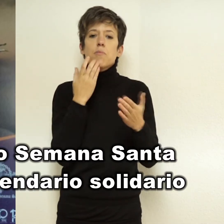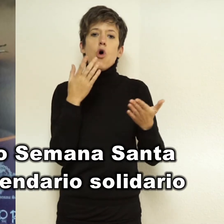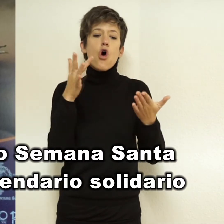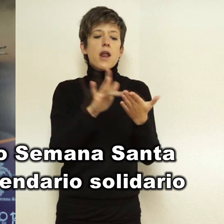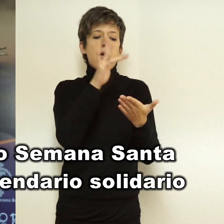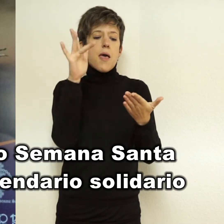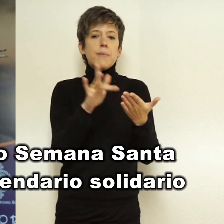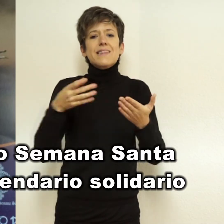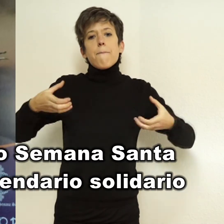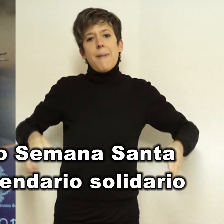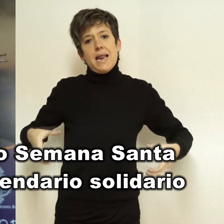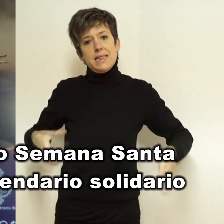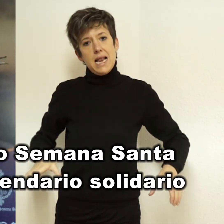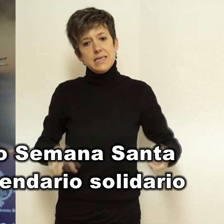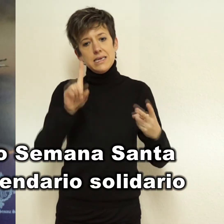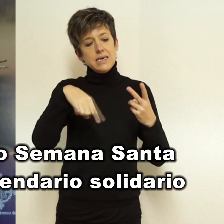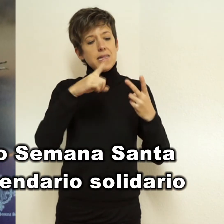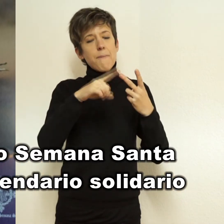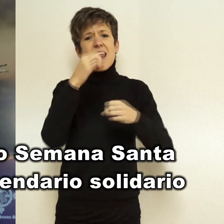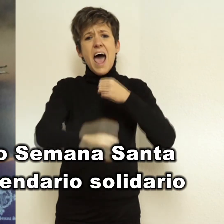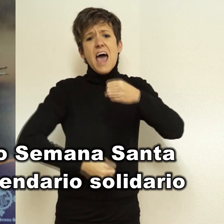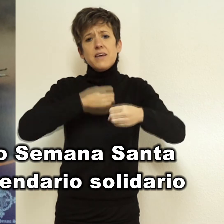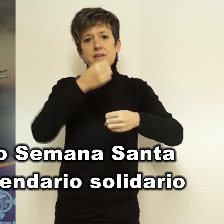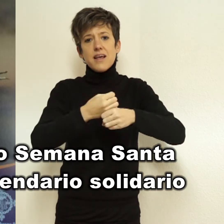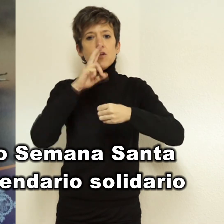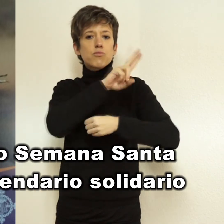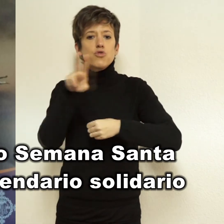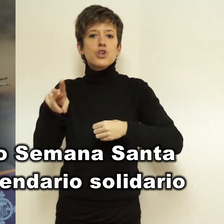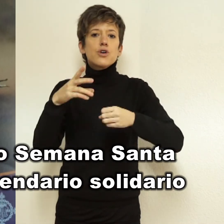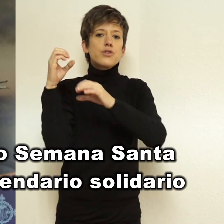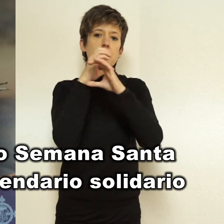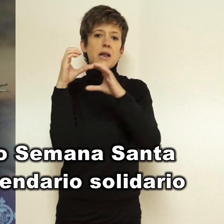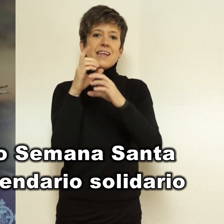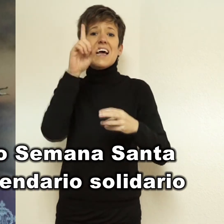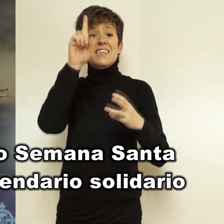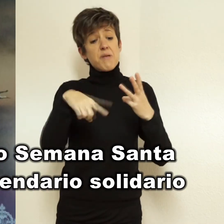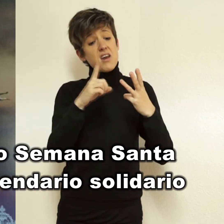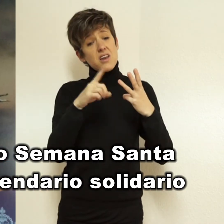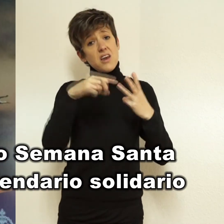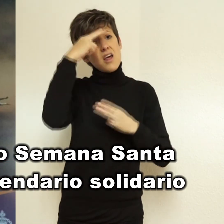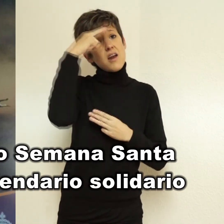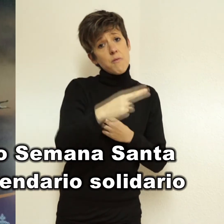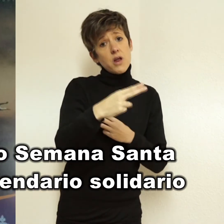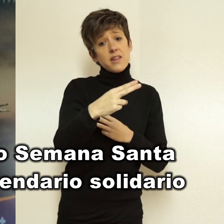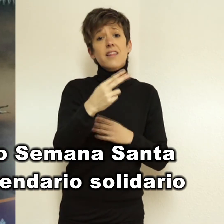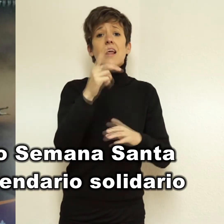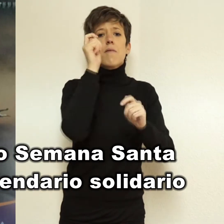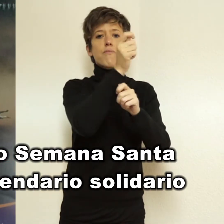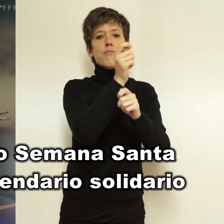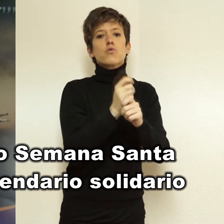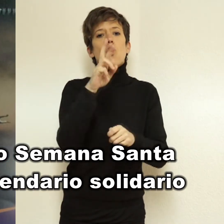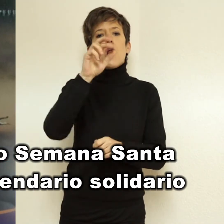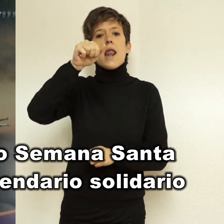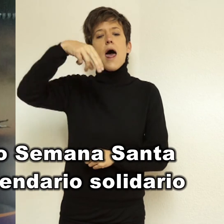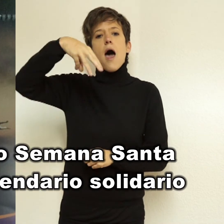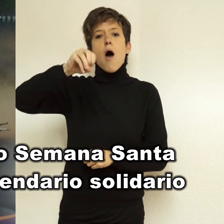como son el 25 aniversario de la revista Barandales, los 50 años del Museo de Semana Santa y los 125 años del